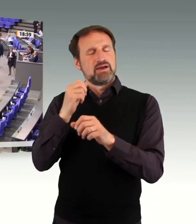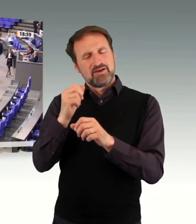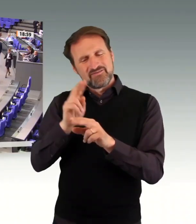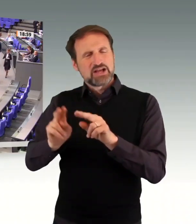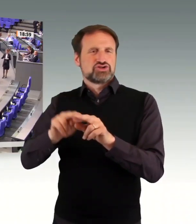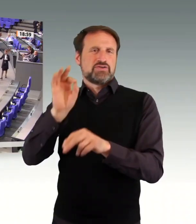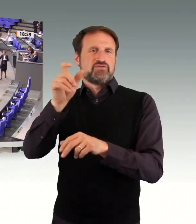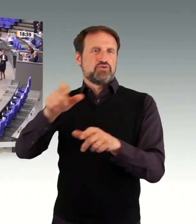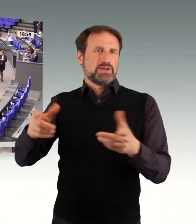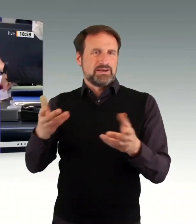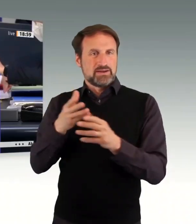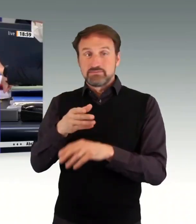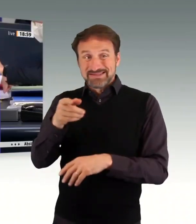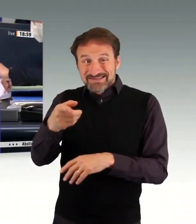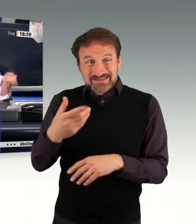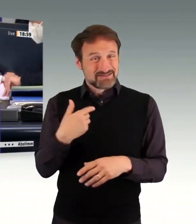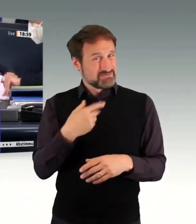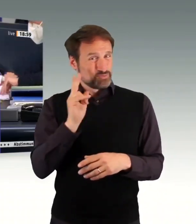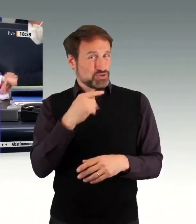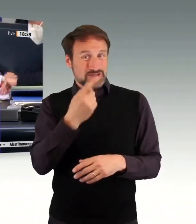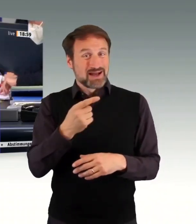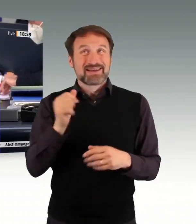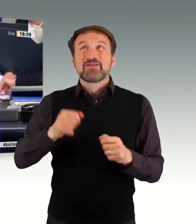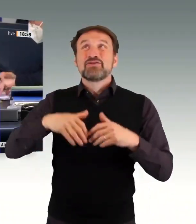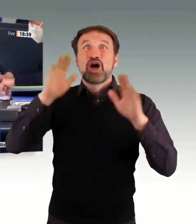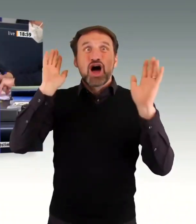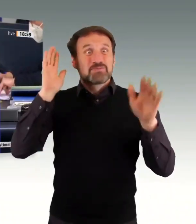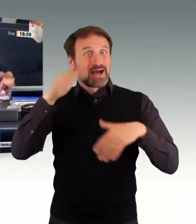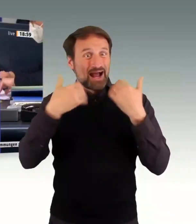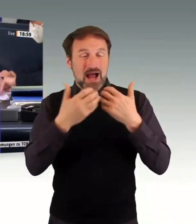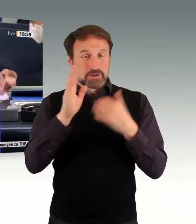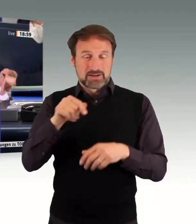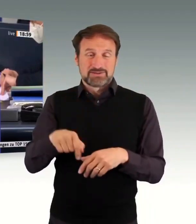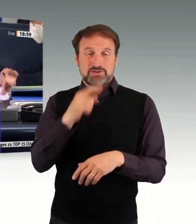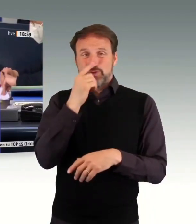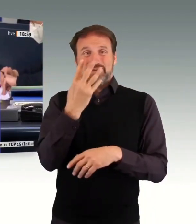Als Nächstes folgt für die FDP-Fraktion der Kollege Jens Beeck.